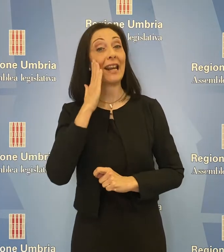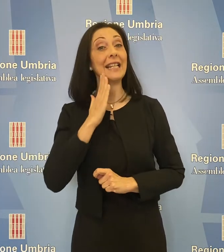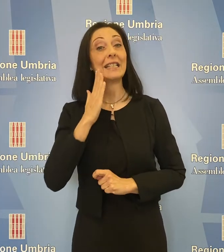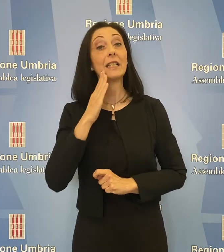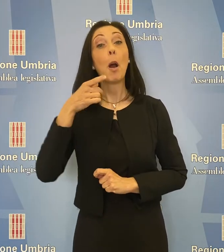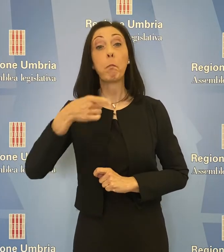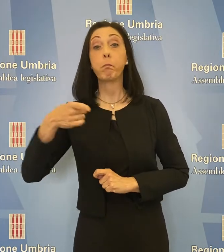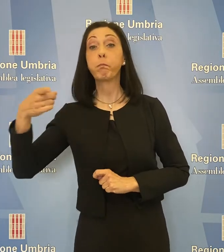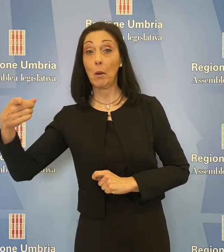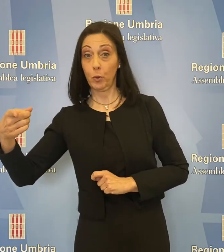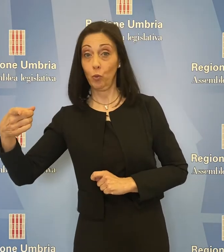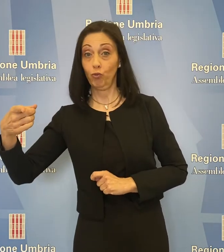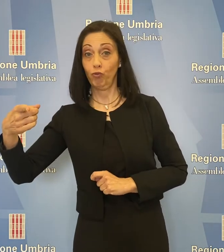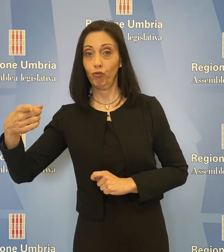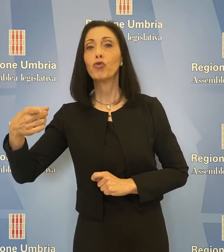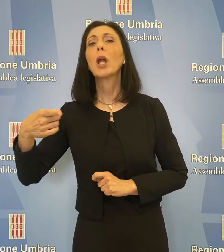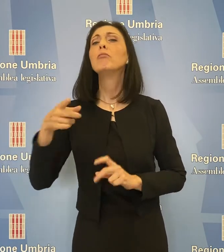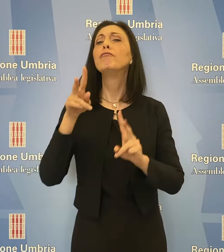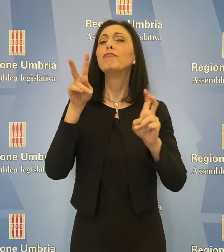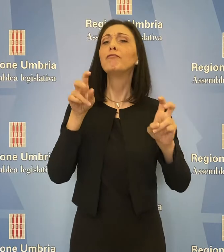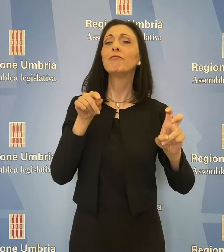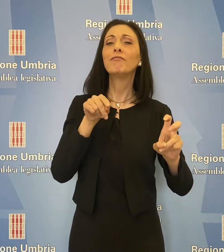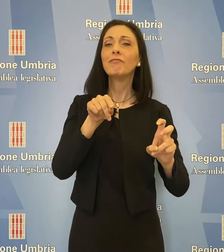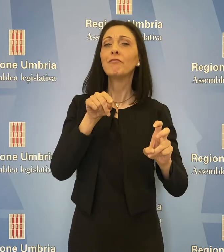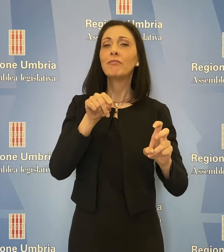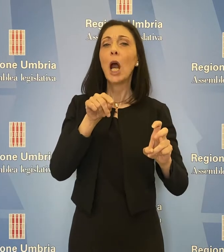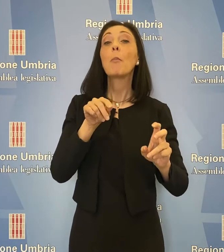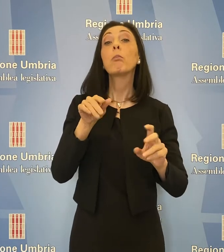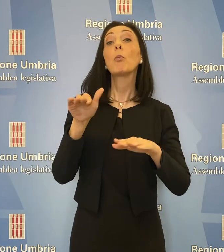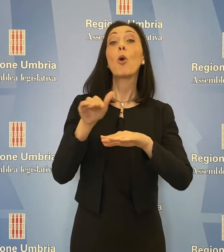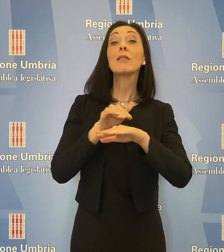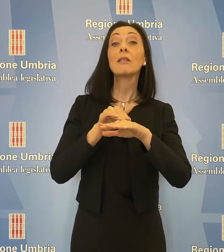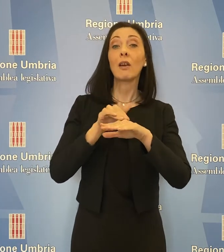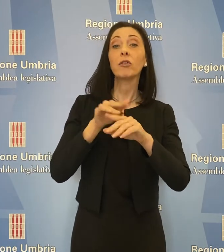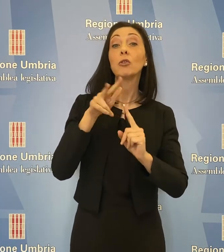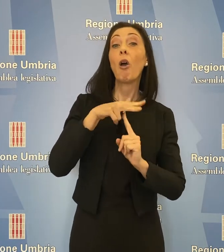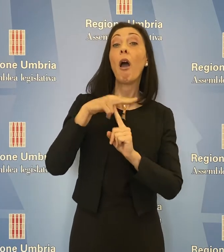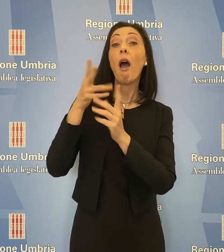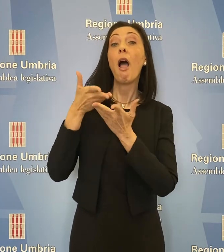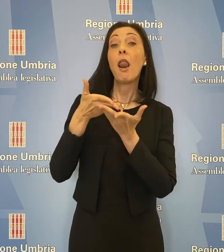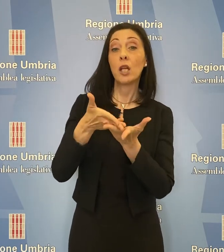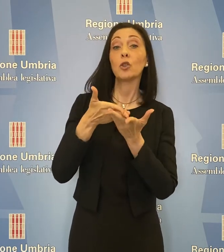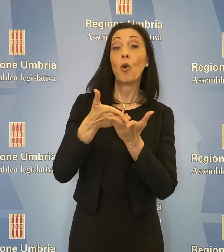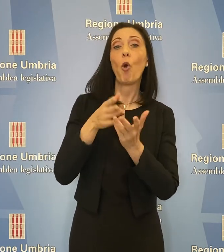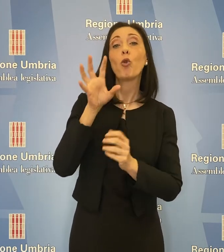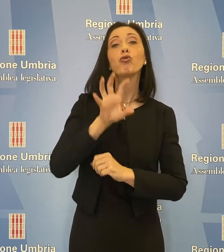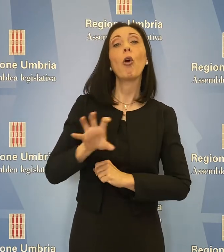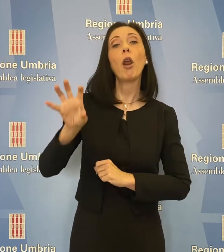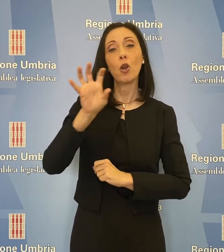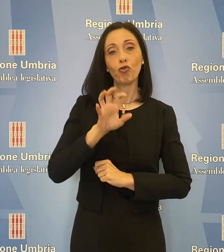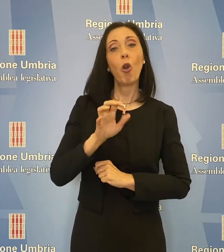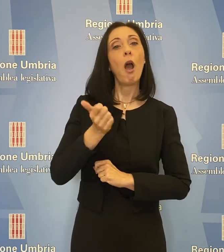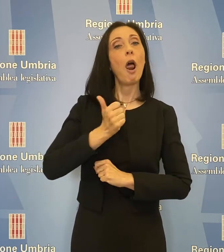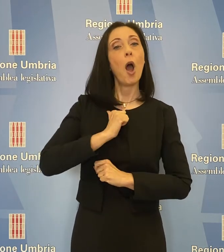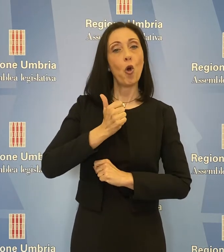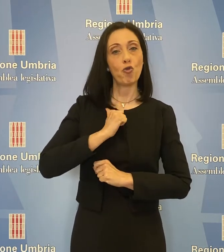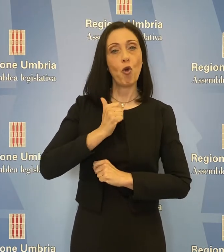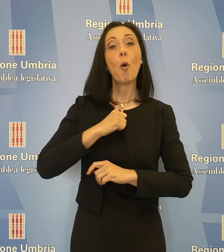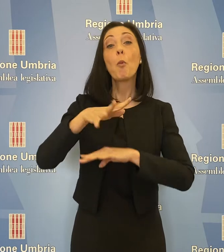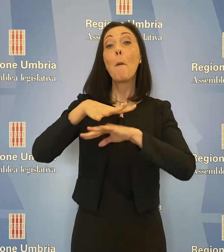Francesca Peppucci, avente per oggetto l'istituzione di un servizio di elisocorso regionale autonomo con base logistica in